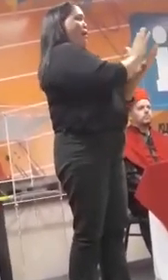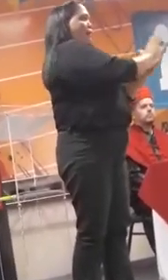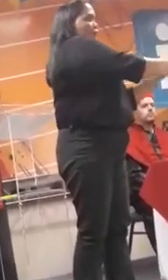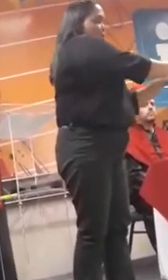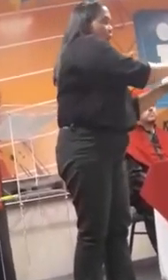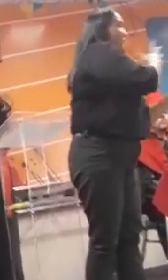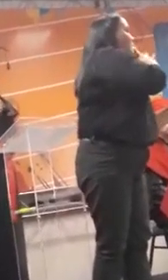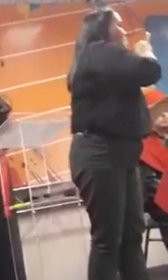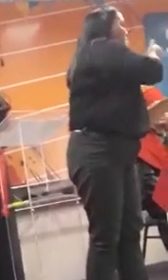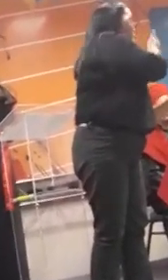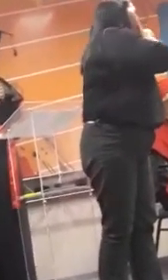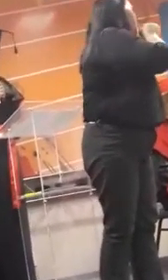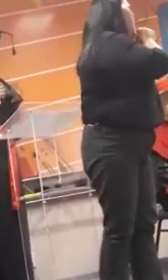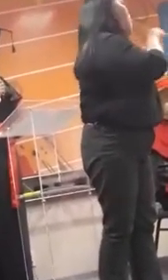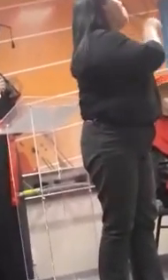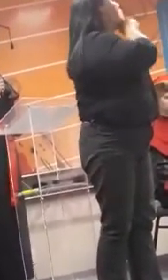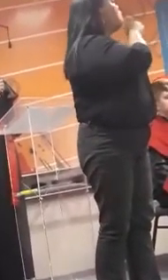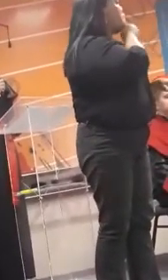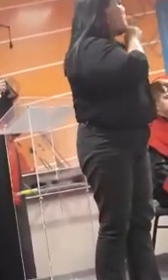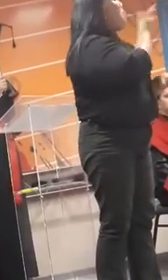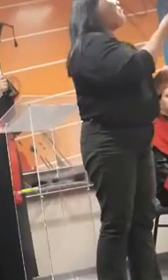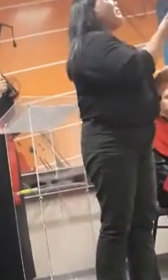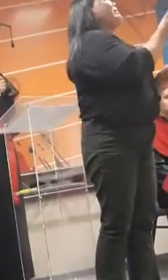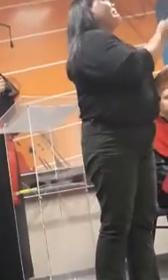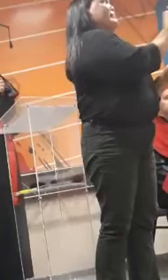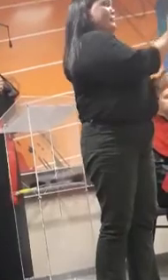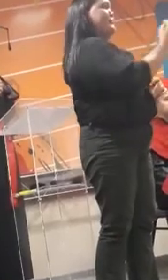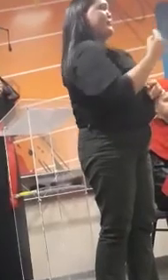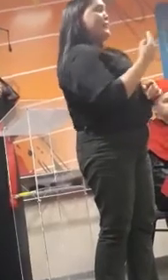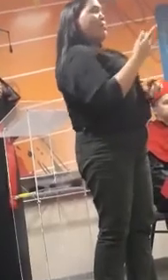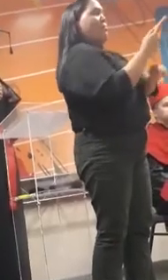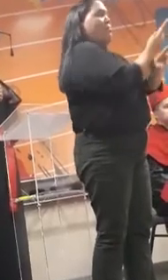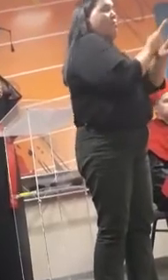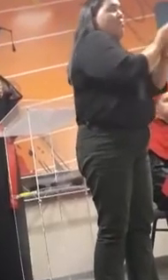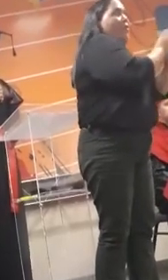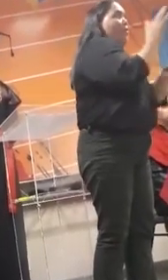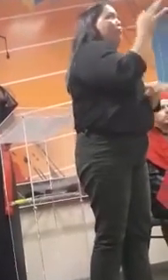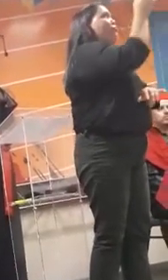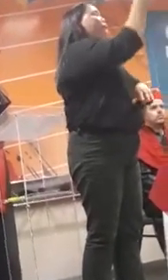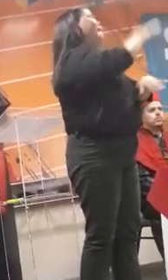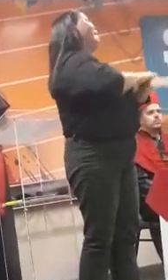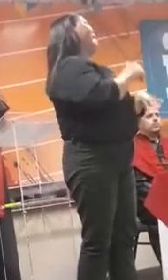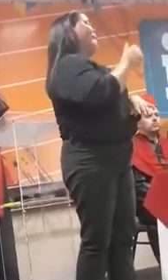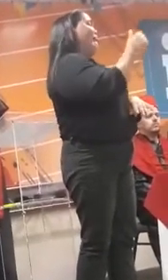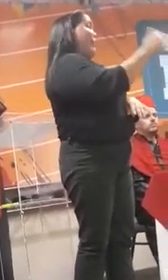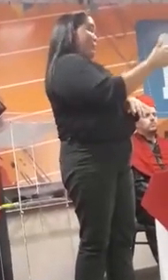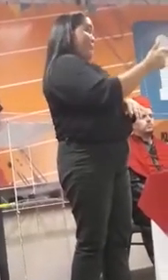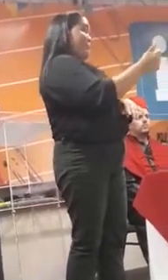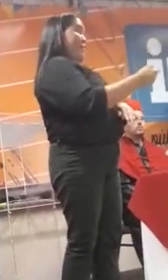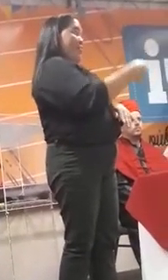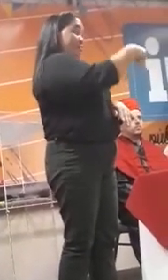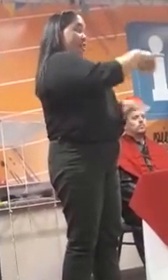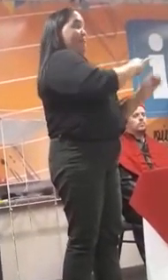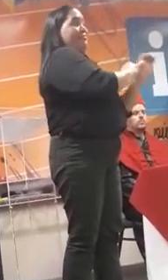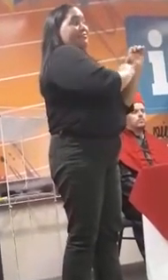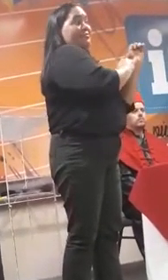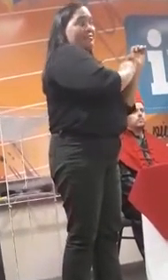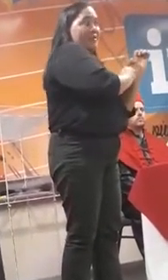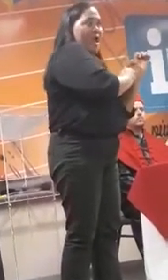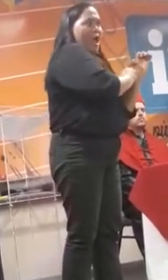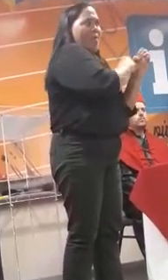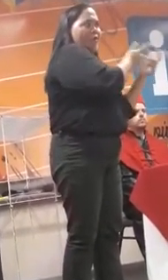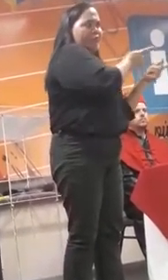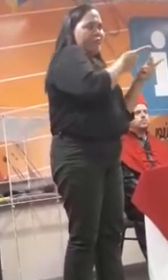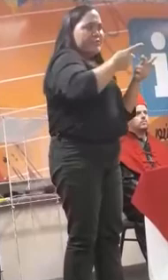seus avós e vieram atrás de um futuro. E quando chegamos no IEMA, fomos acolhidos e estimulados a